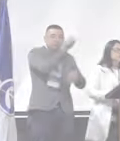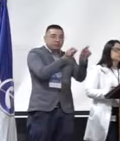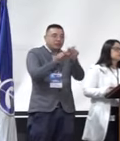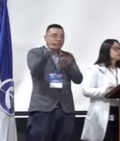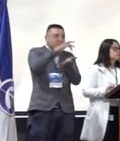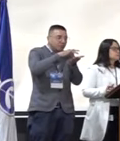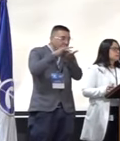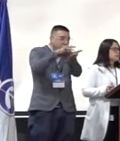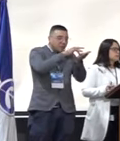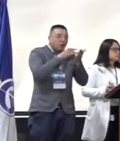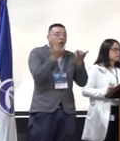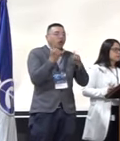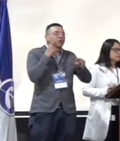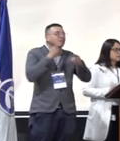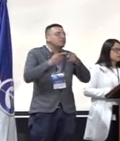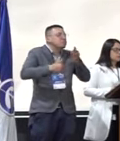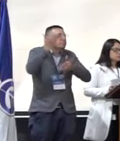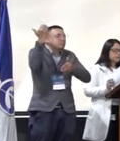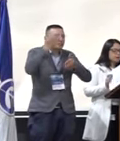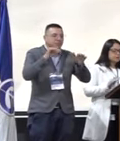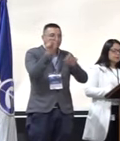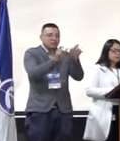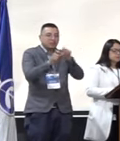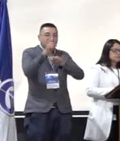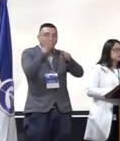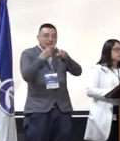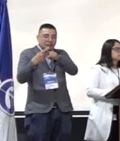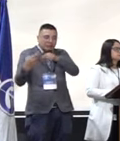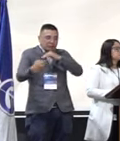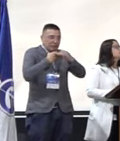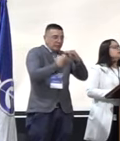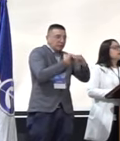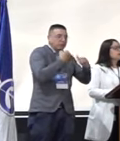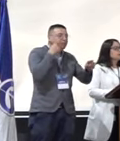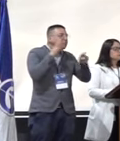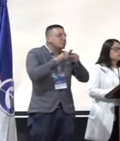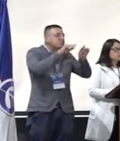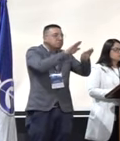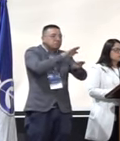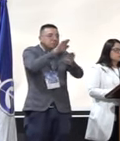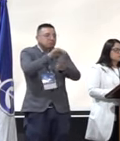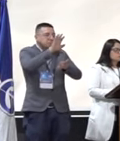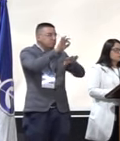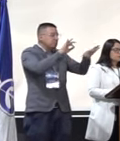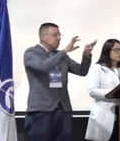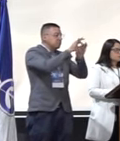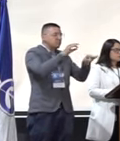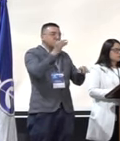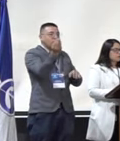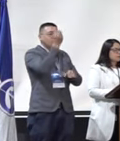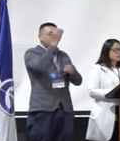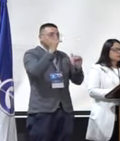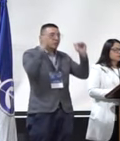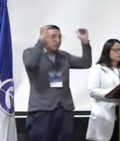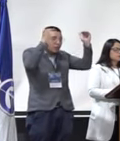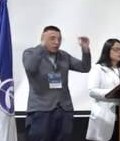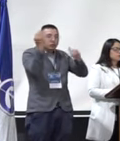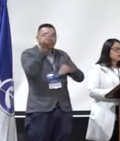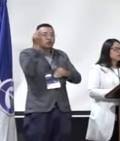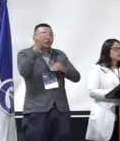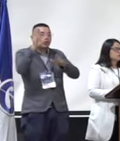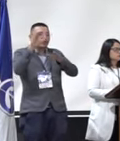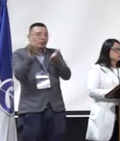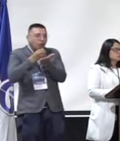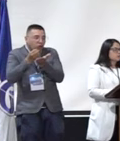Damos inicio a la Asamblea Nacional de Egresados para elegir a los representantes ante el Consejo Superior, Consejo Departamento de